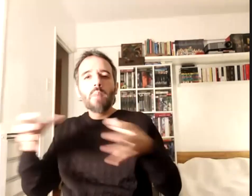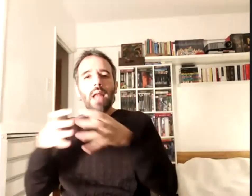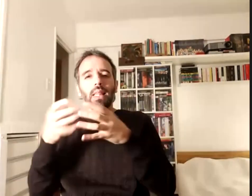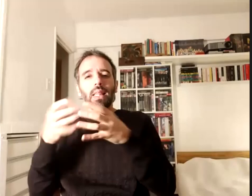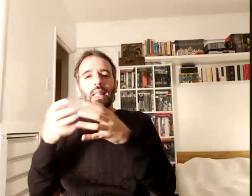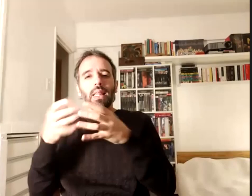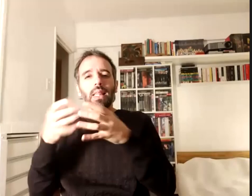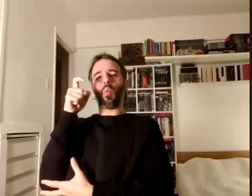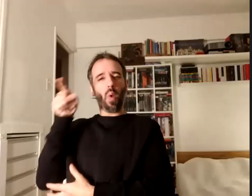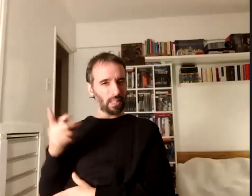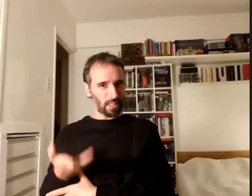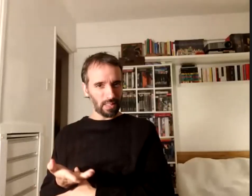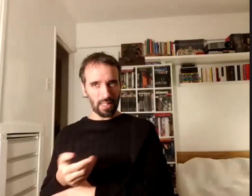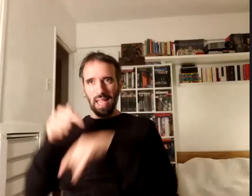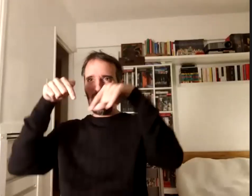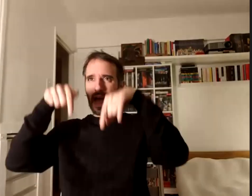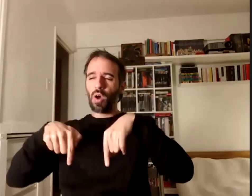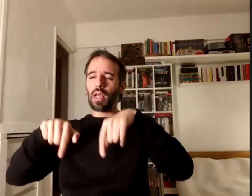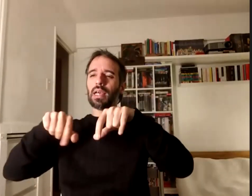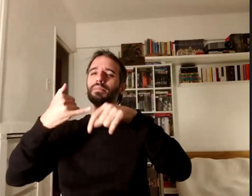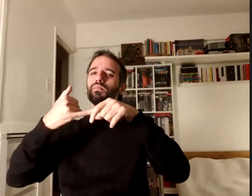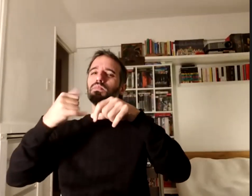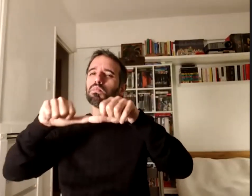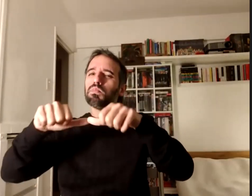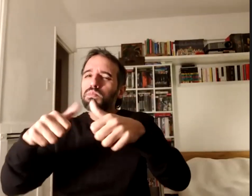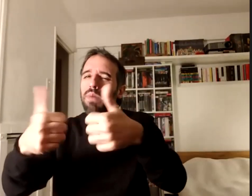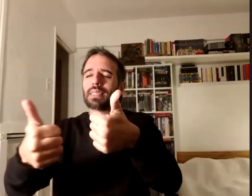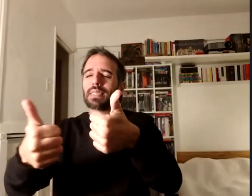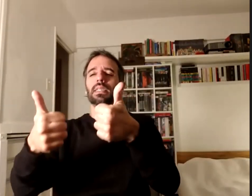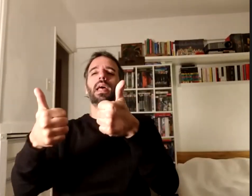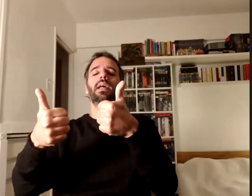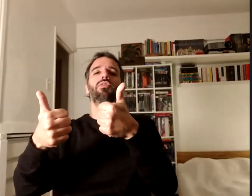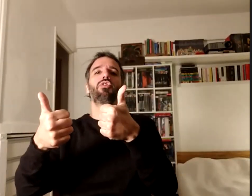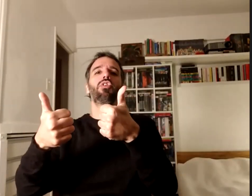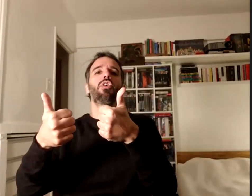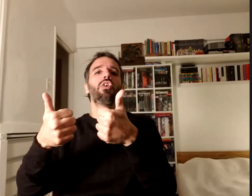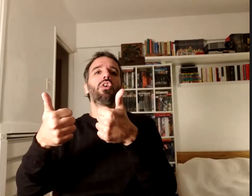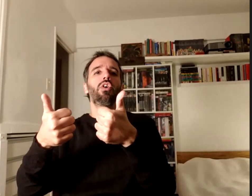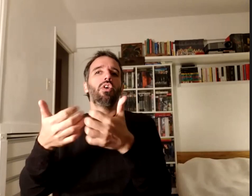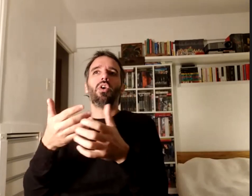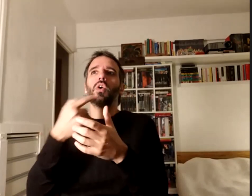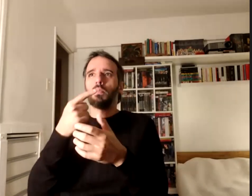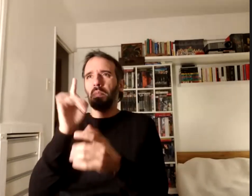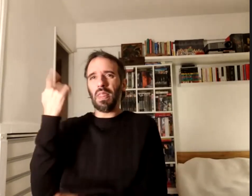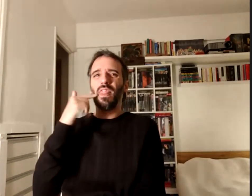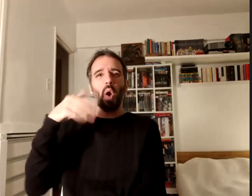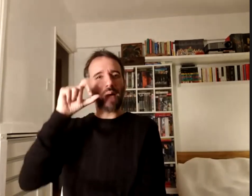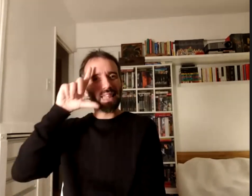ahora estamos empezando a ver como un bien puede decir Marcelo la historia desde la